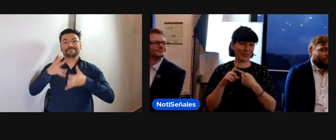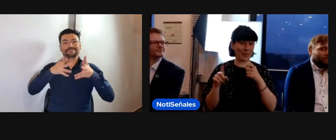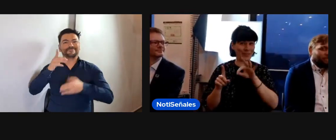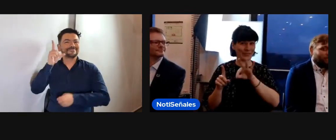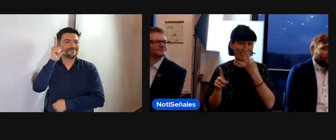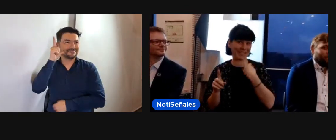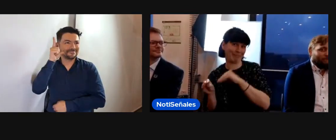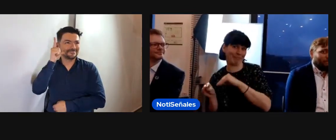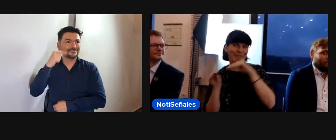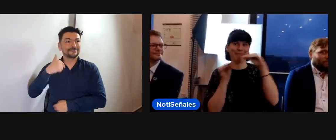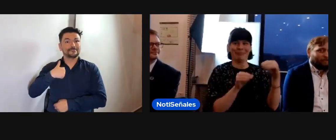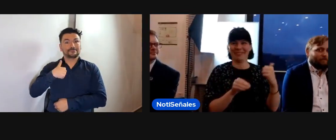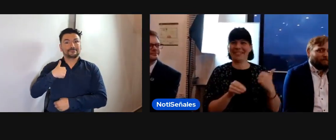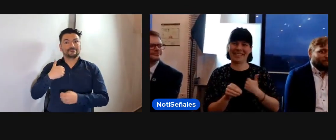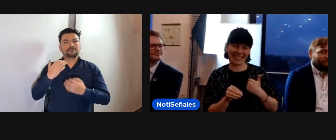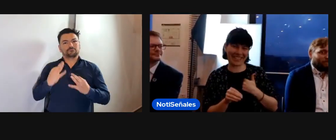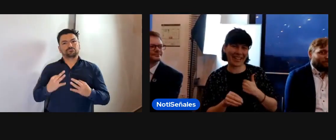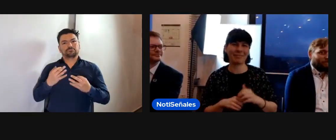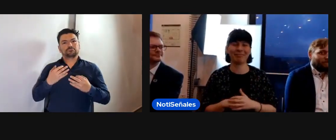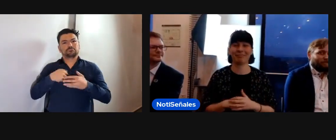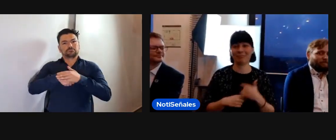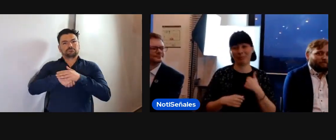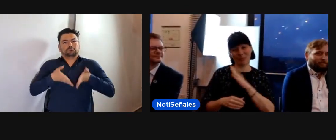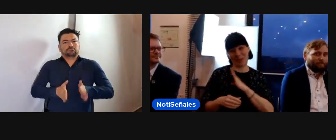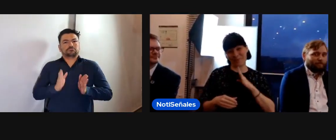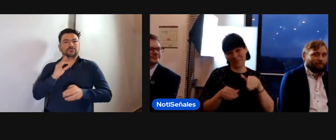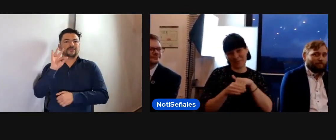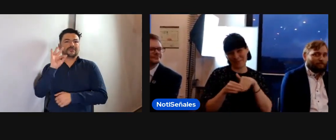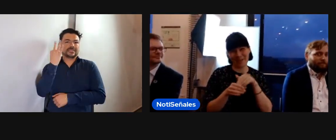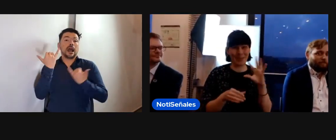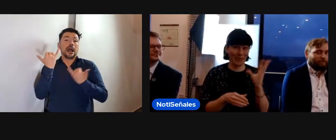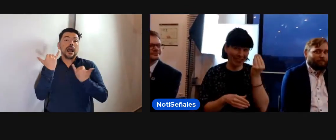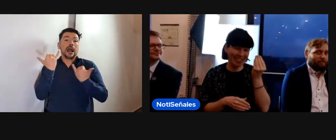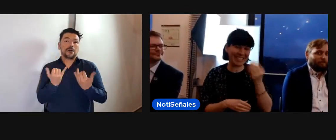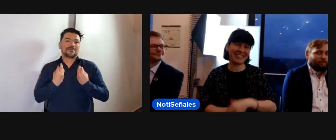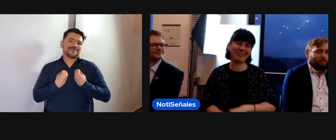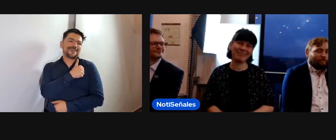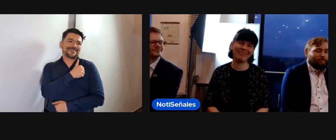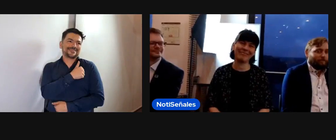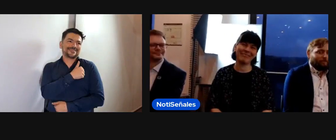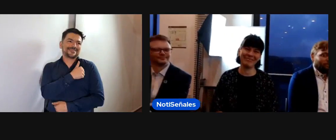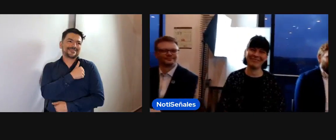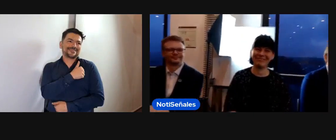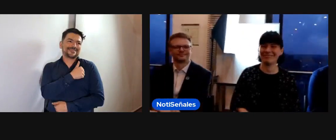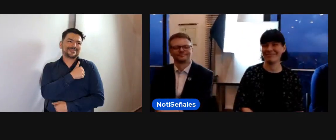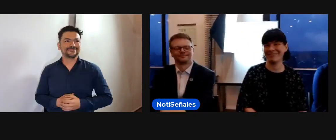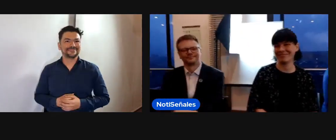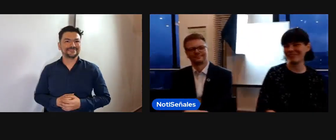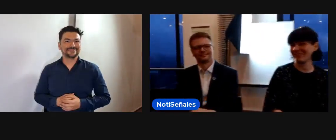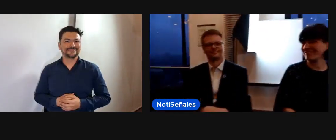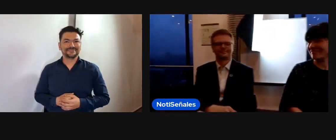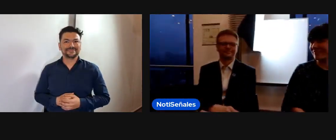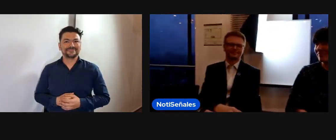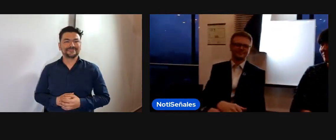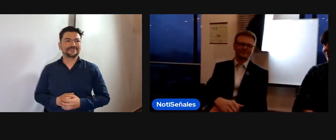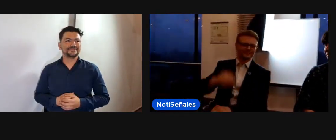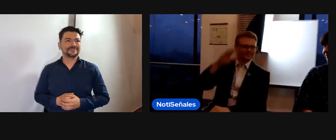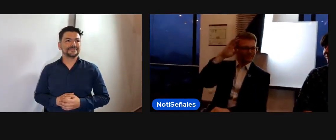soy Laure. Soy francesa y actualmente vivo en Canadá. Y soy parte de la junta de la WFD